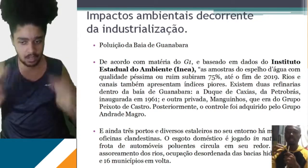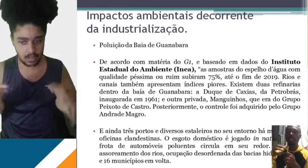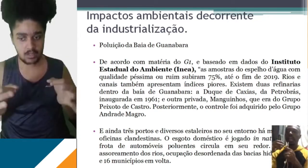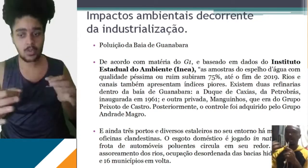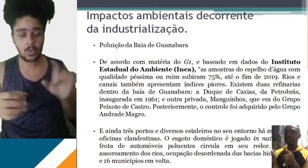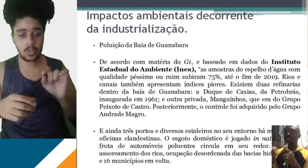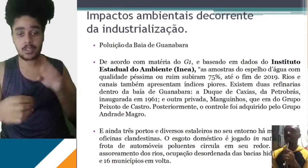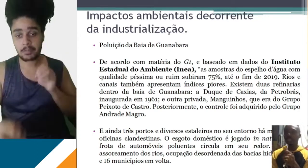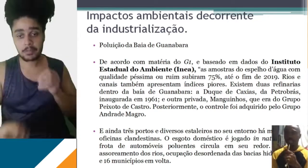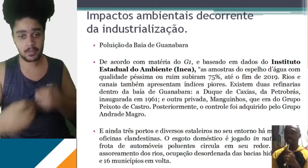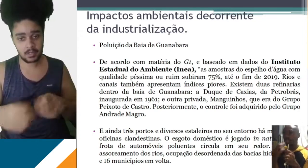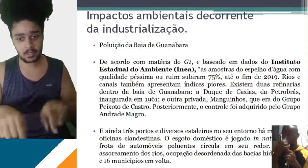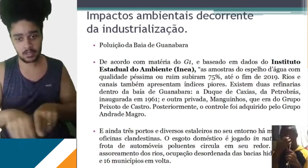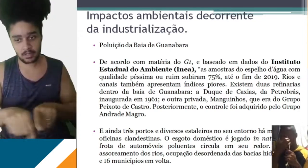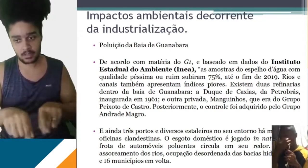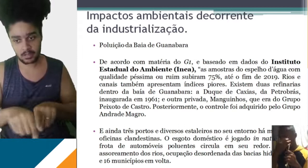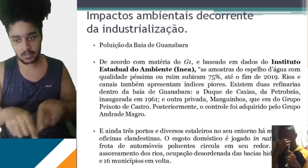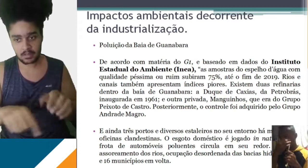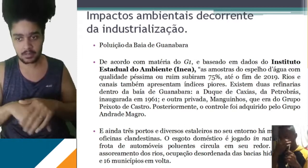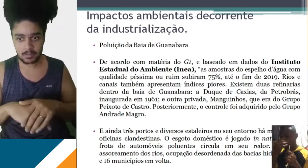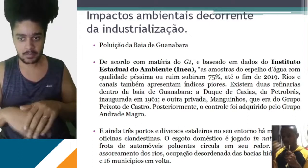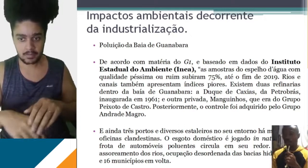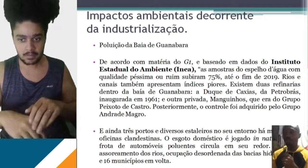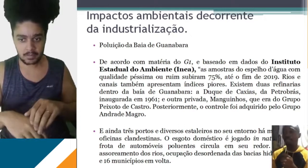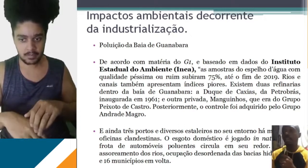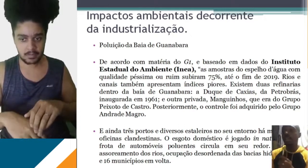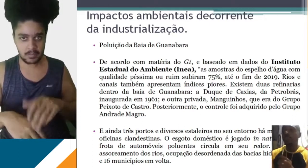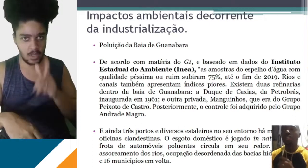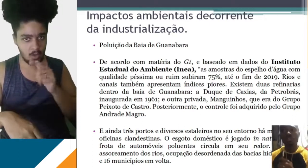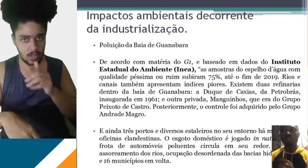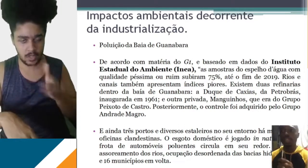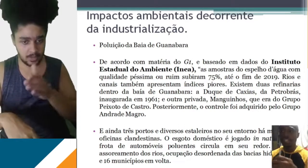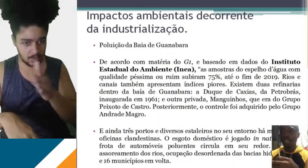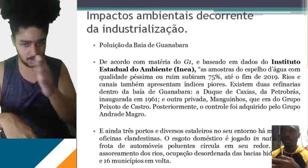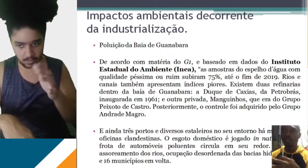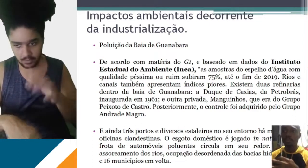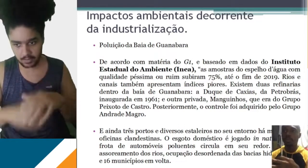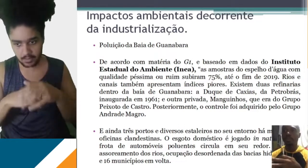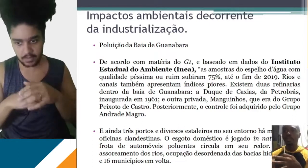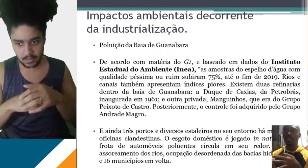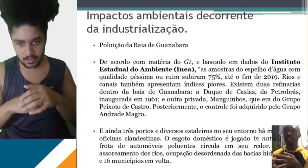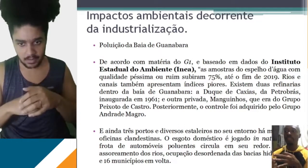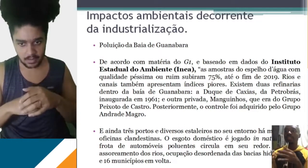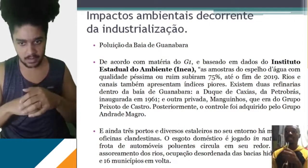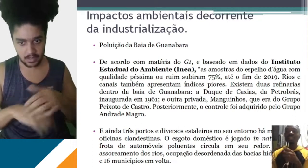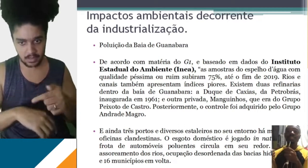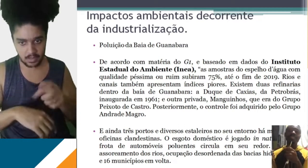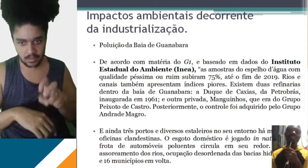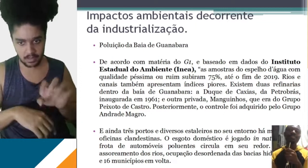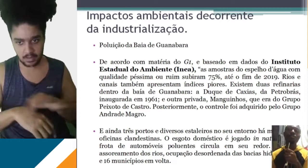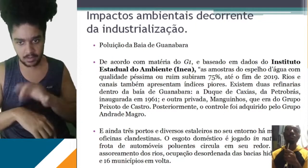próximo. Mas assim, é importante a gente pensar que até o fim de 2019, os rios, os canais que alimentam a Bahia de Guanabara apresentavam